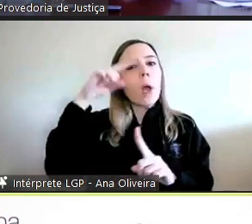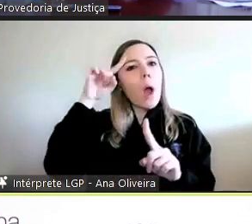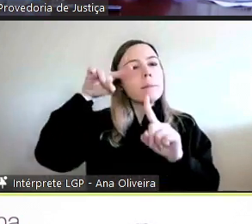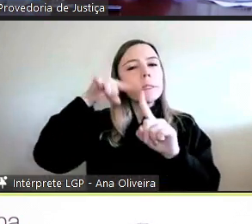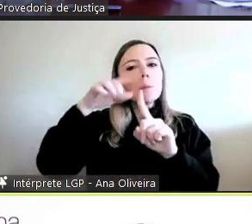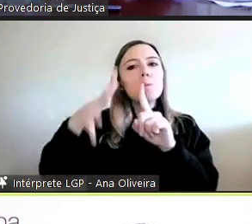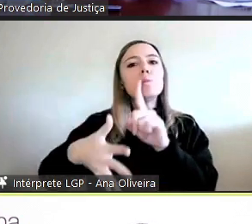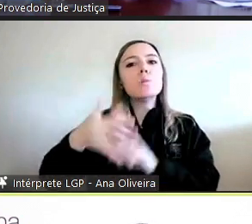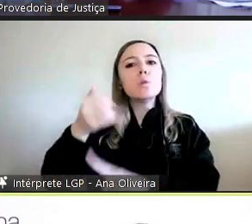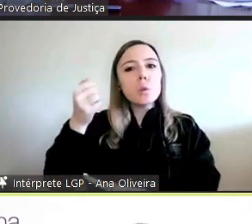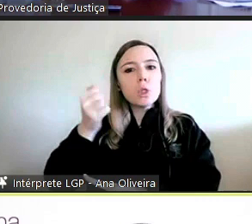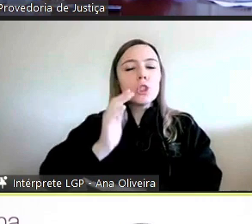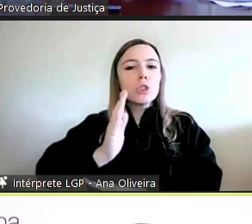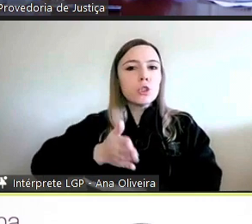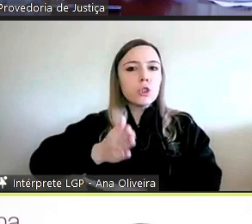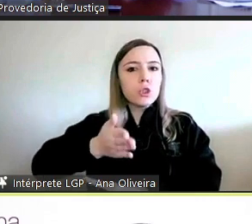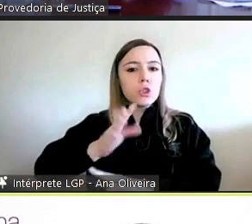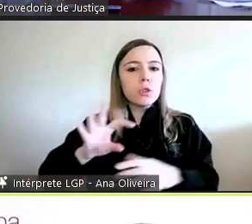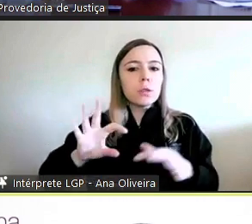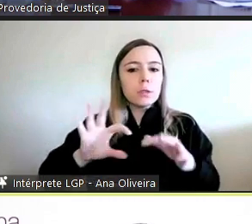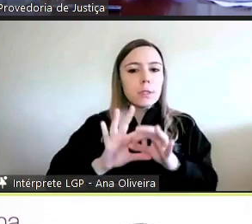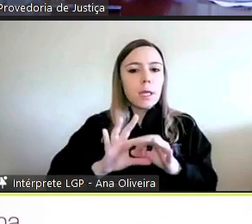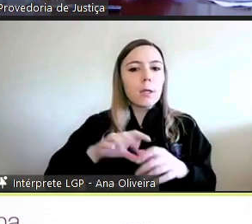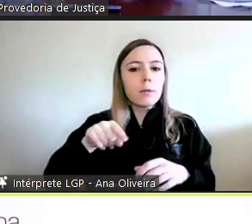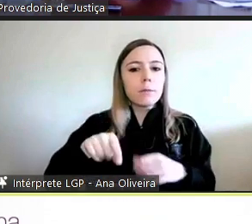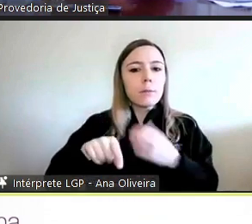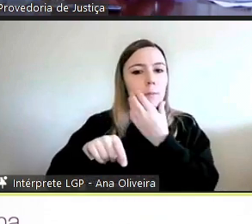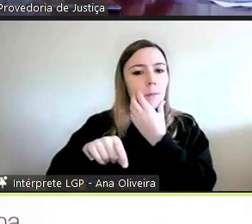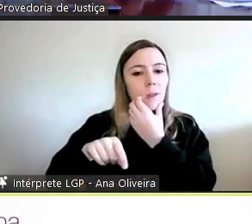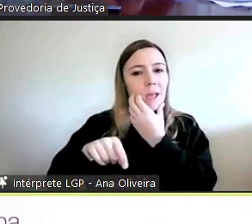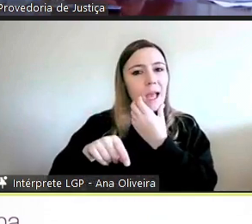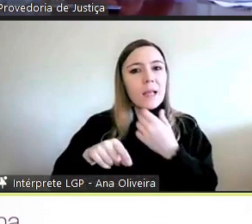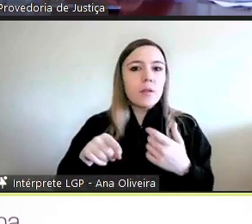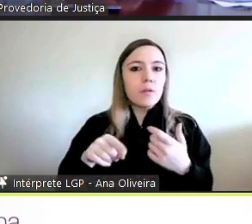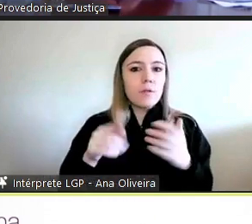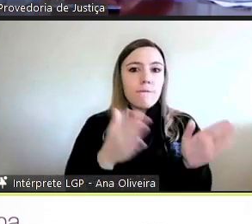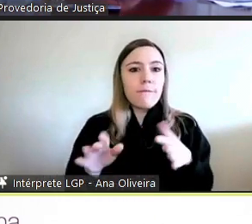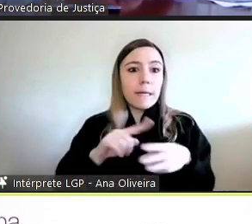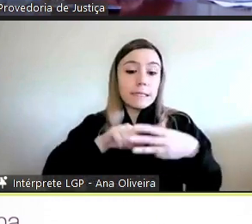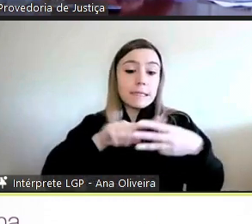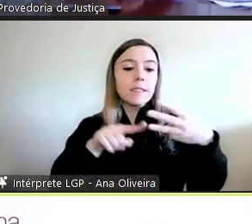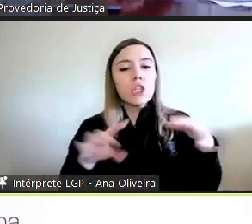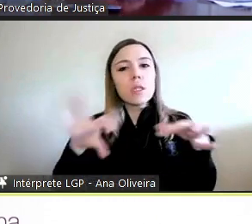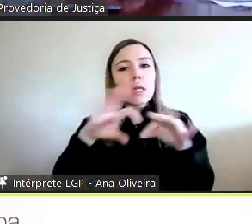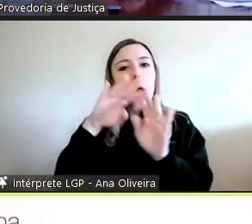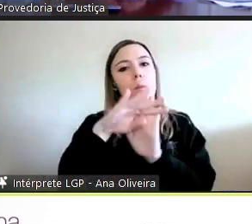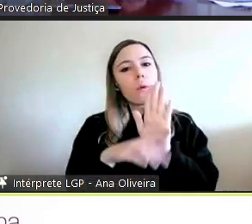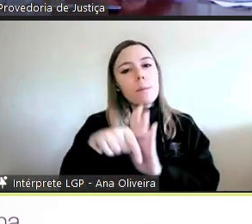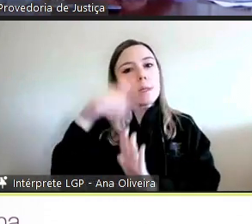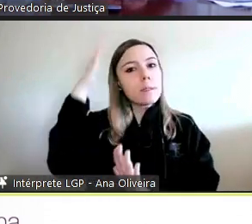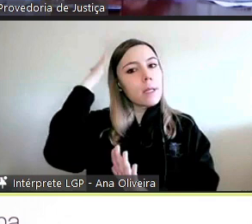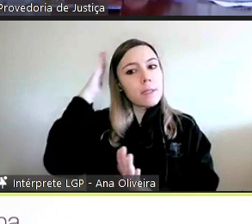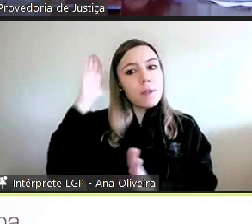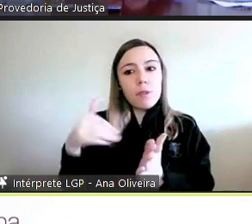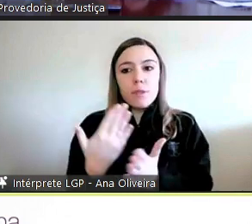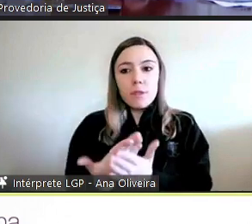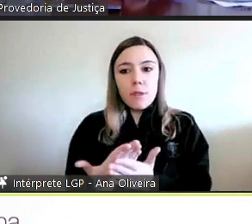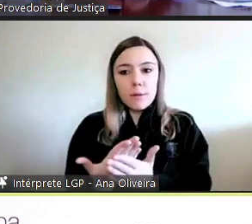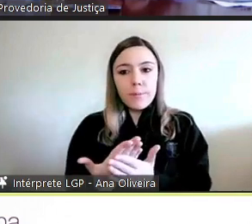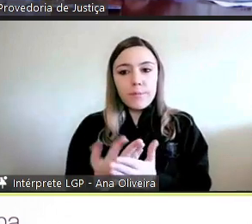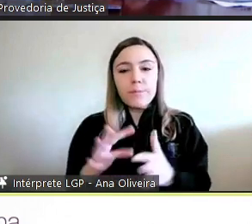atingido por parte destas já três edições deste programa de capacitação em